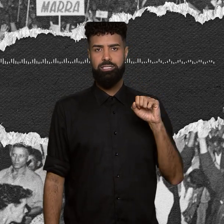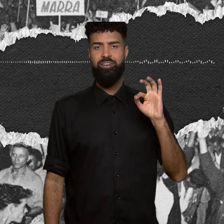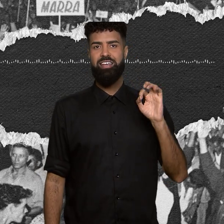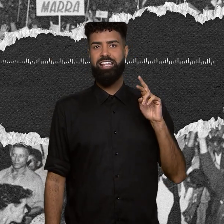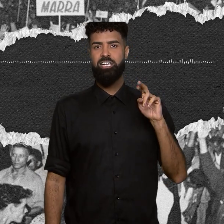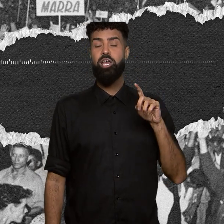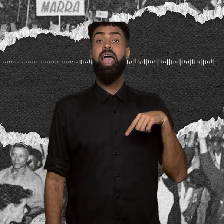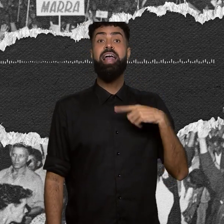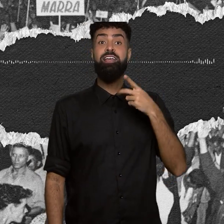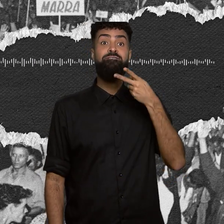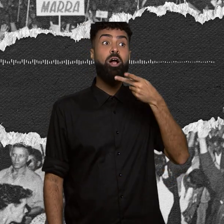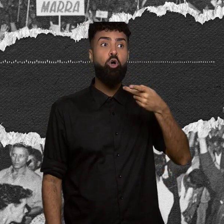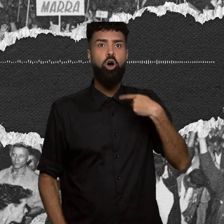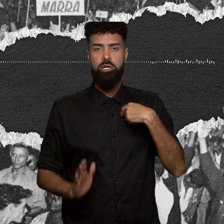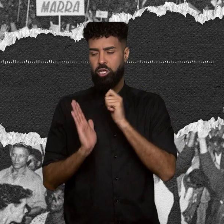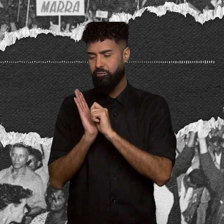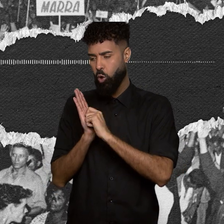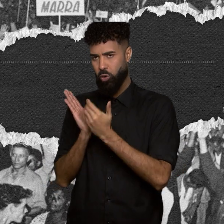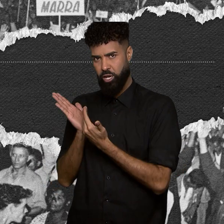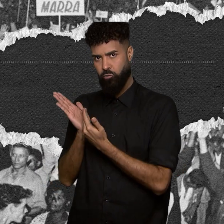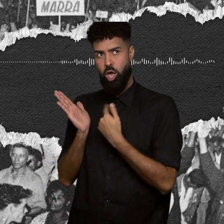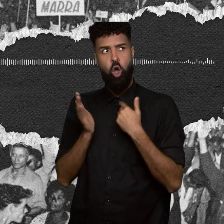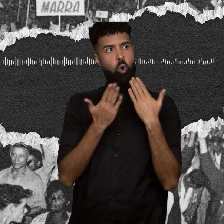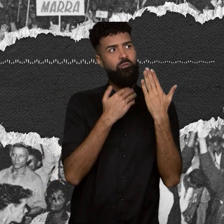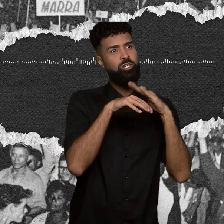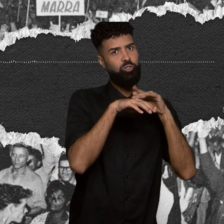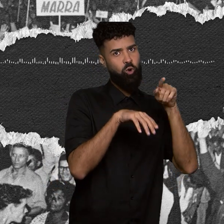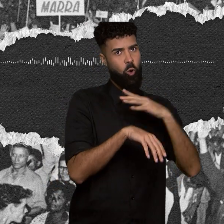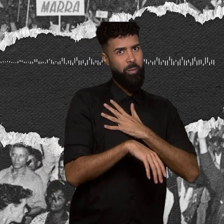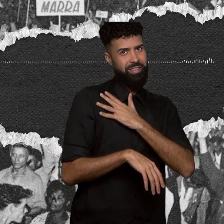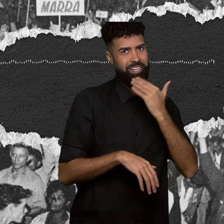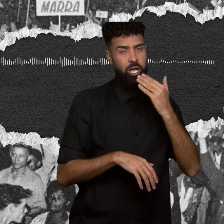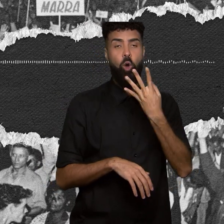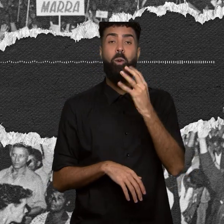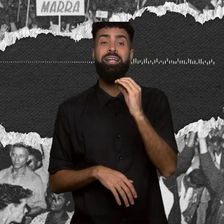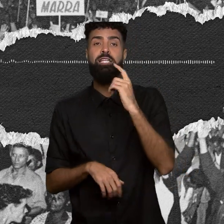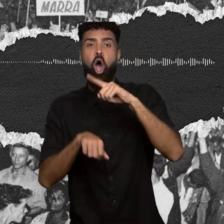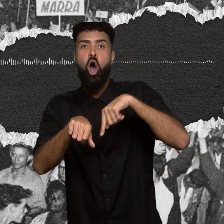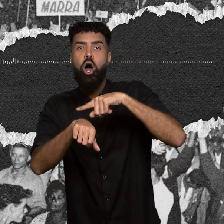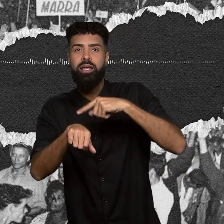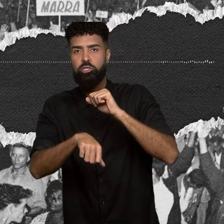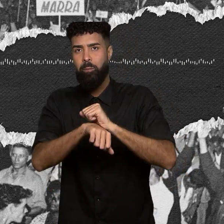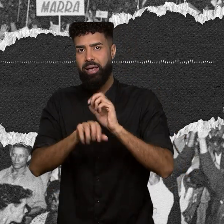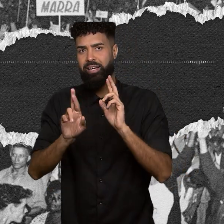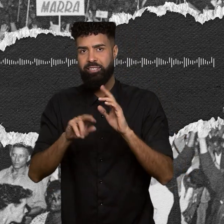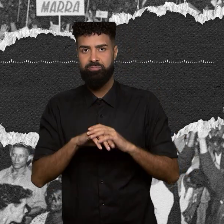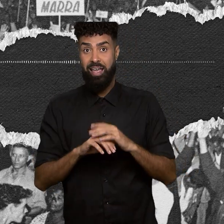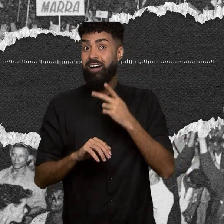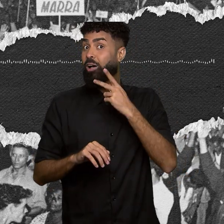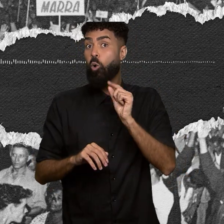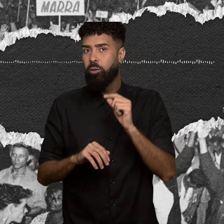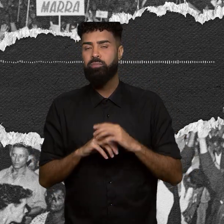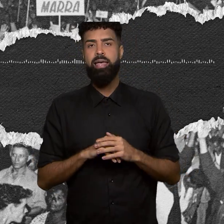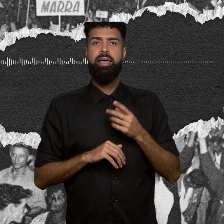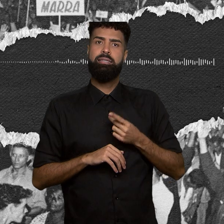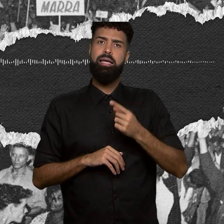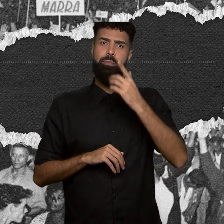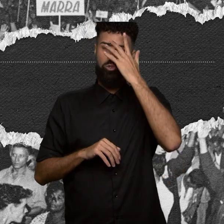com o comandante no livro 40 Horas de Esperança. À saída, quando o grupo já se dispersava à procura de carros para o regresso a